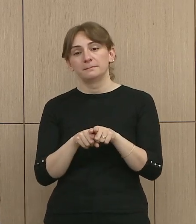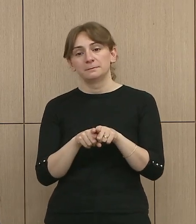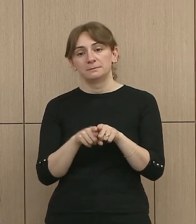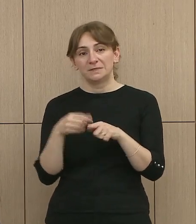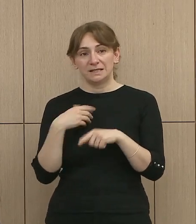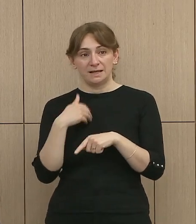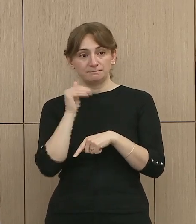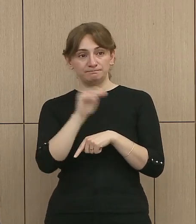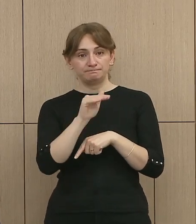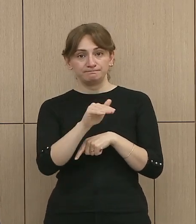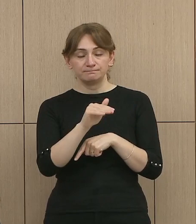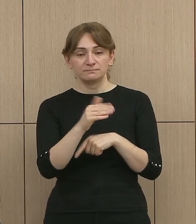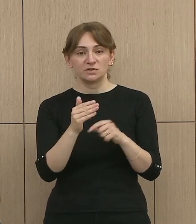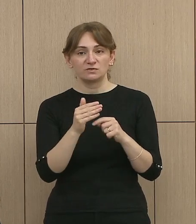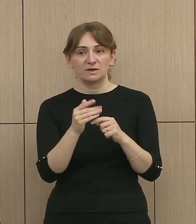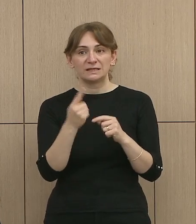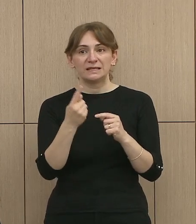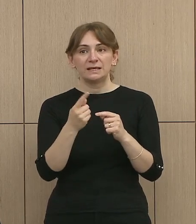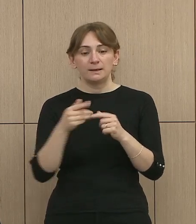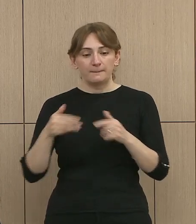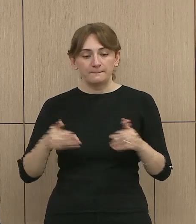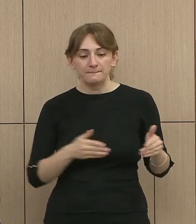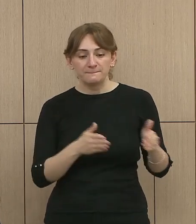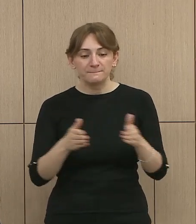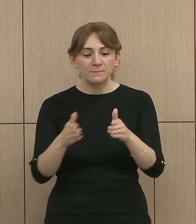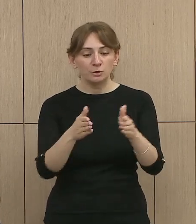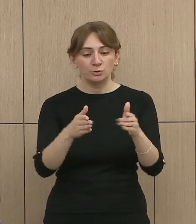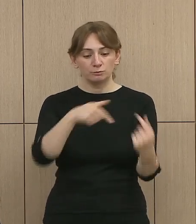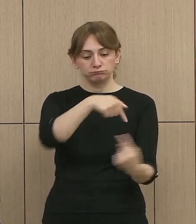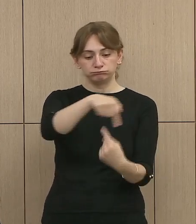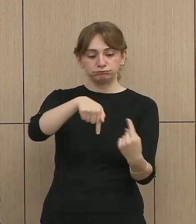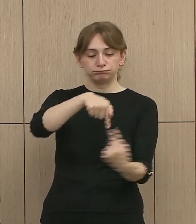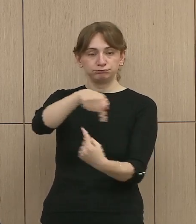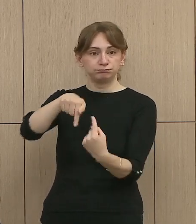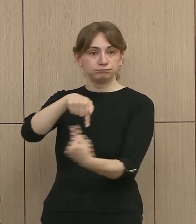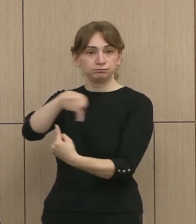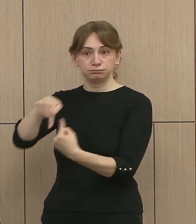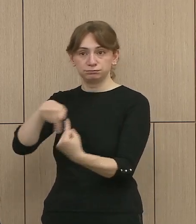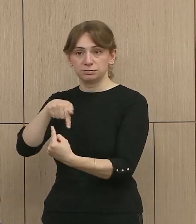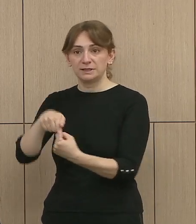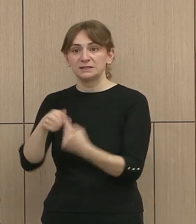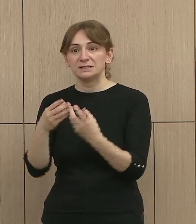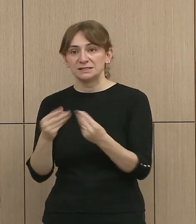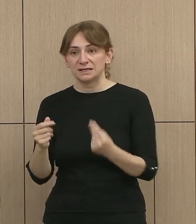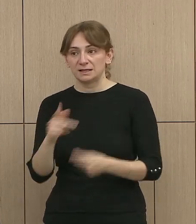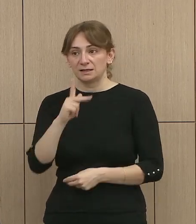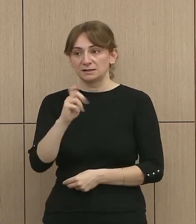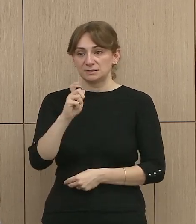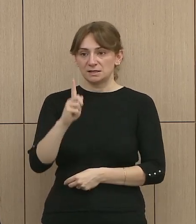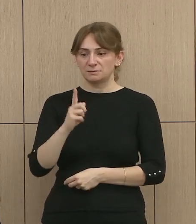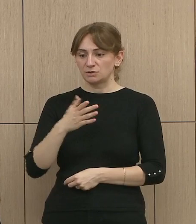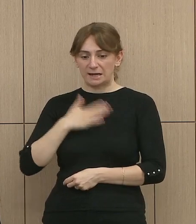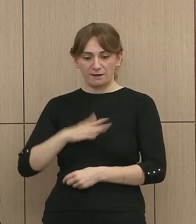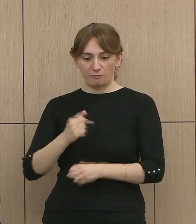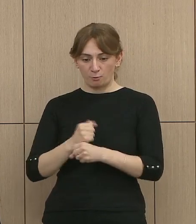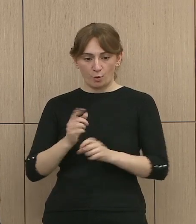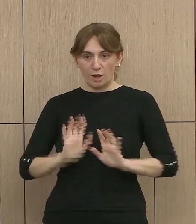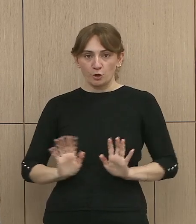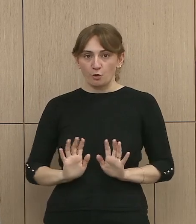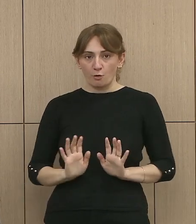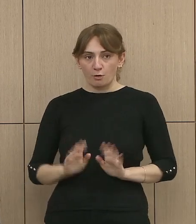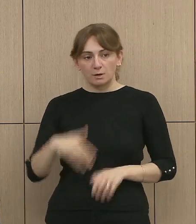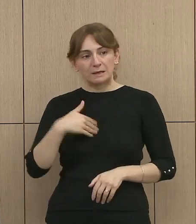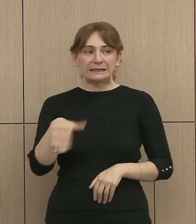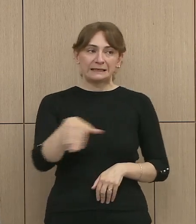sistem, në një sistem rotacioni, prezencen e tyre në këzazës. Nëse do të bjënë